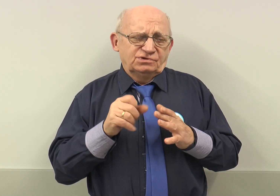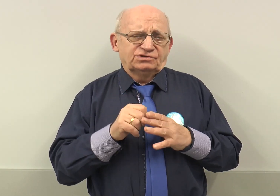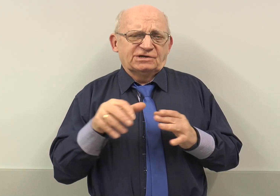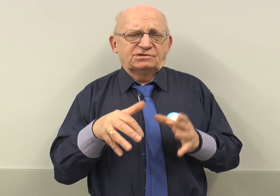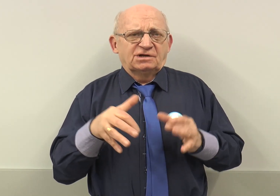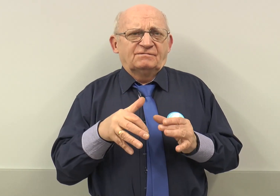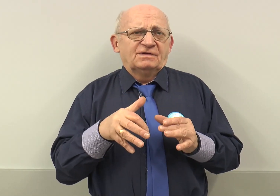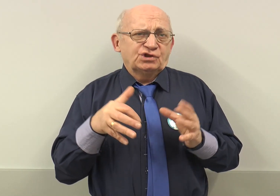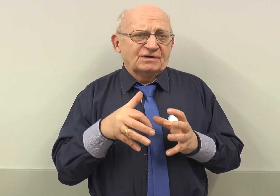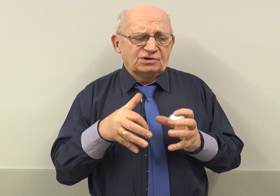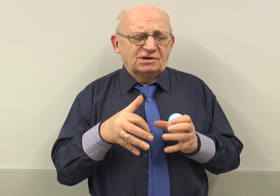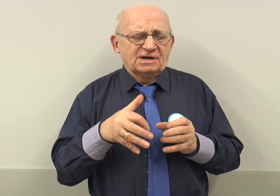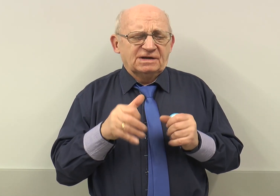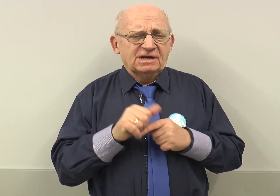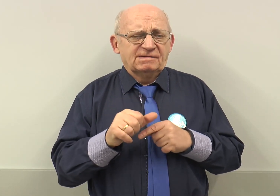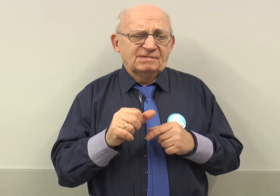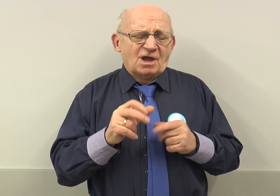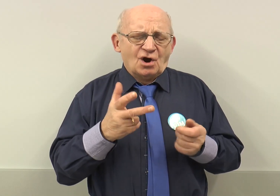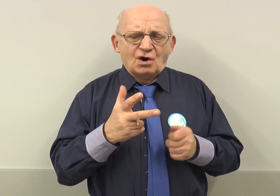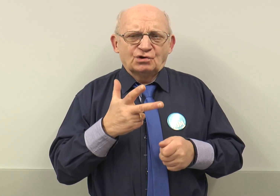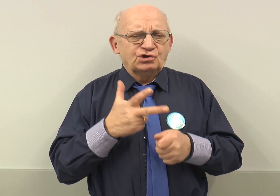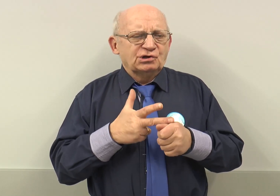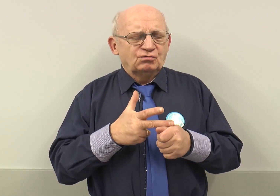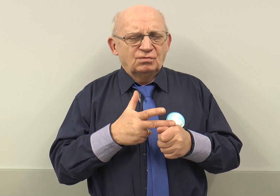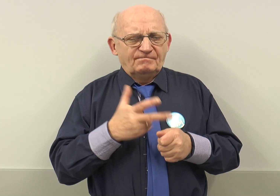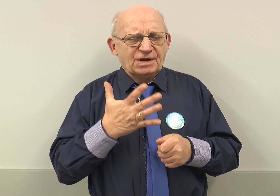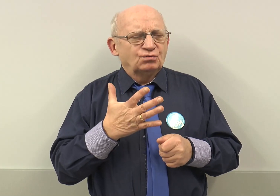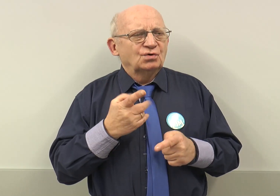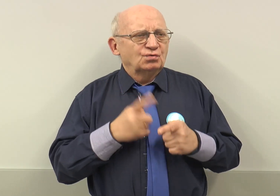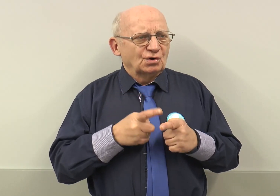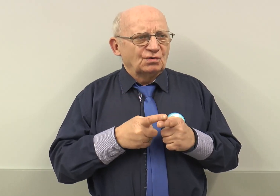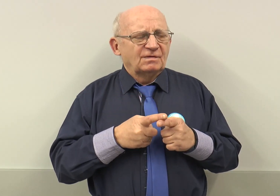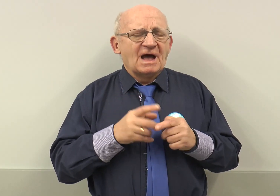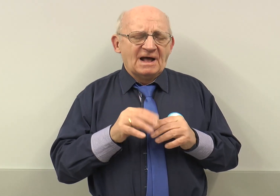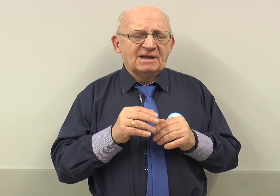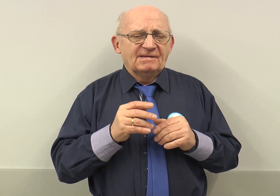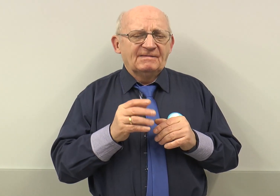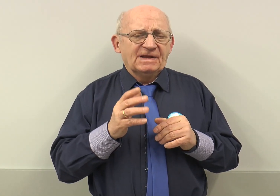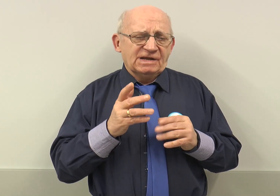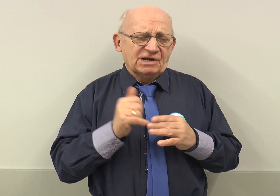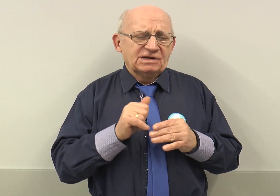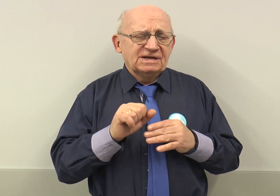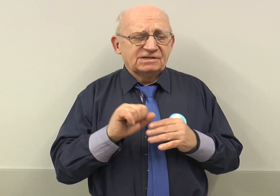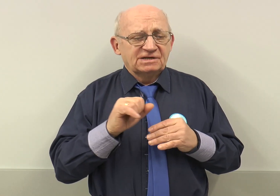Do tego stowarzyszenia jest około 35 członków, ale jest jeszcze